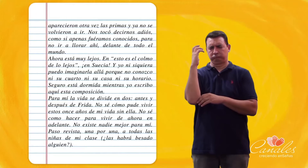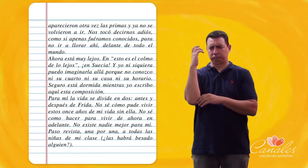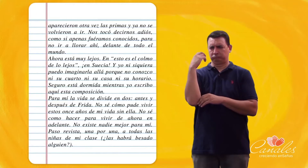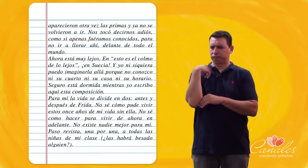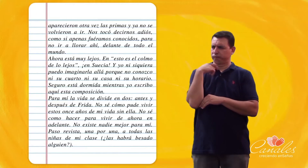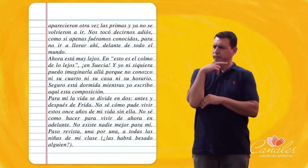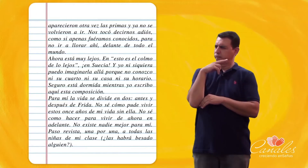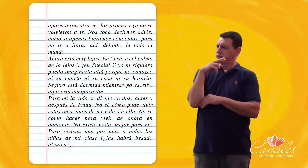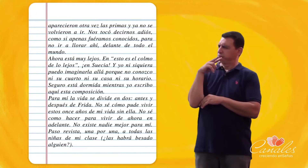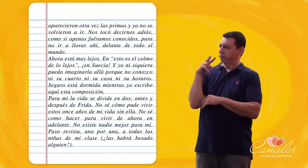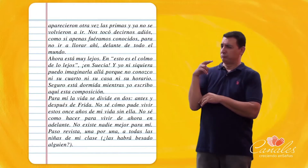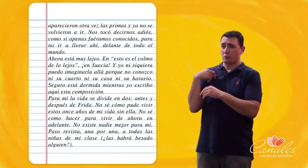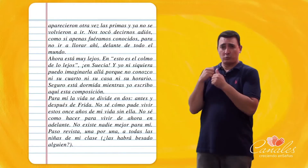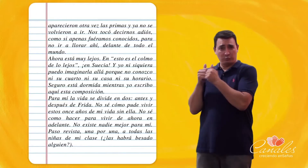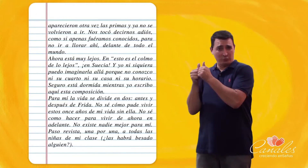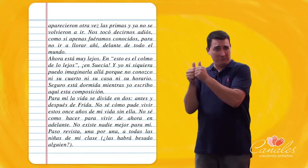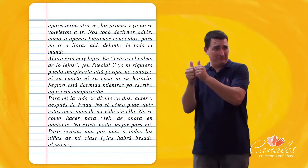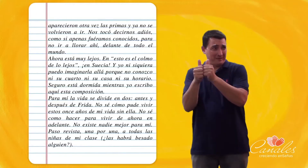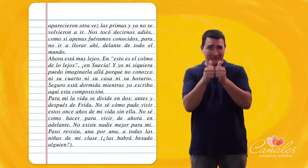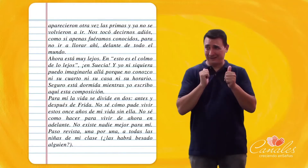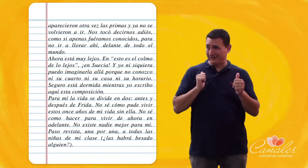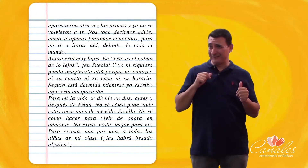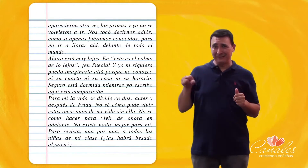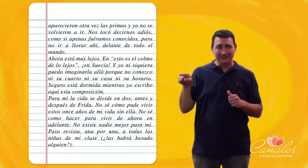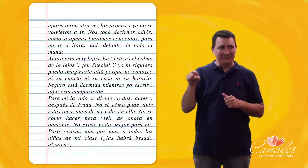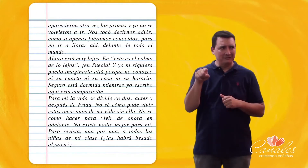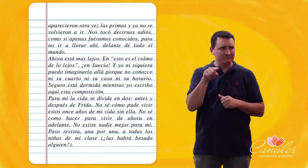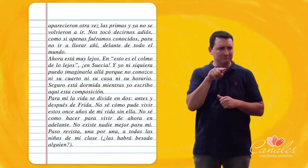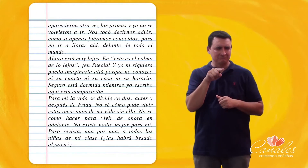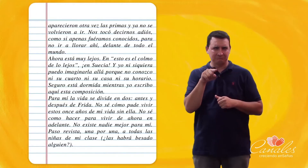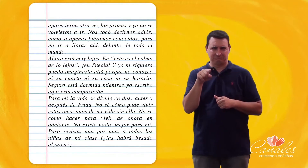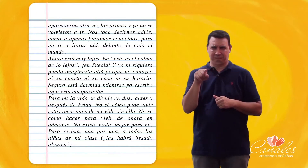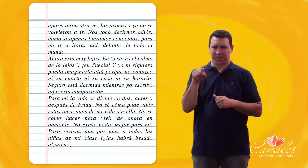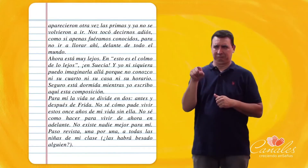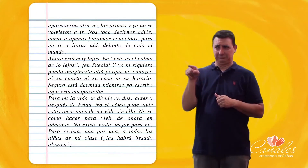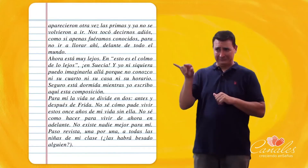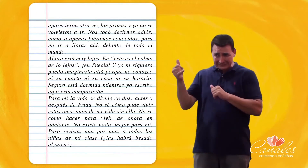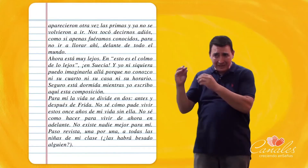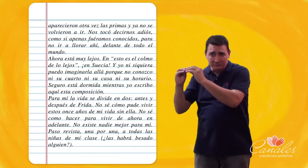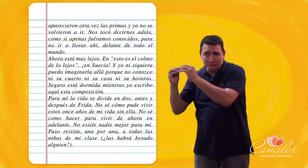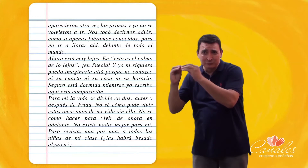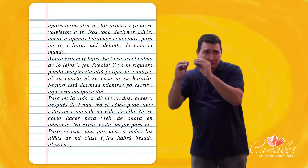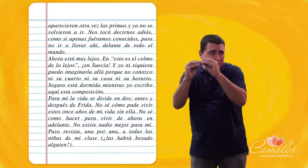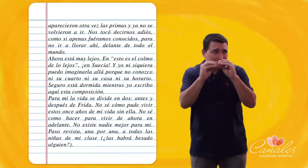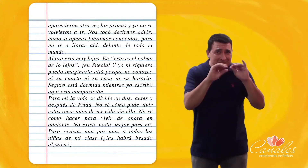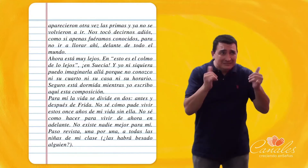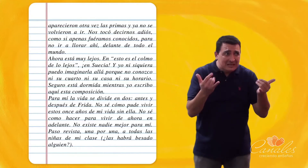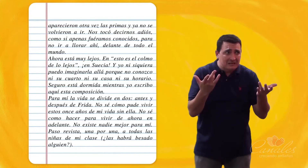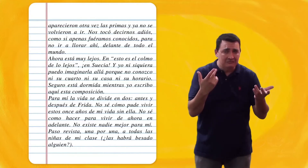Paso revista Una por una A todas las niñas De mi clase ¿Las habrá besado Alguien?